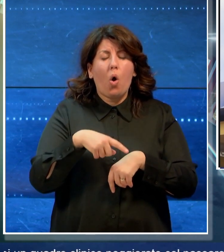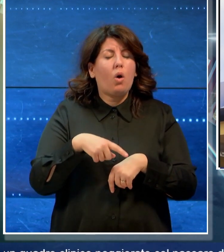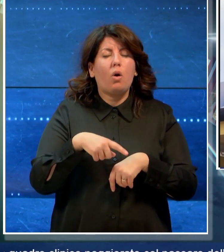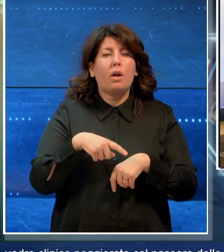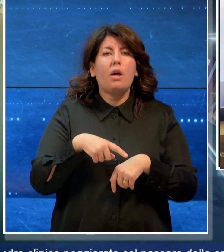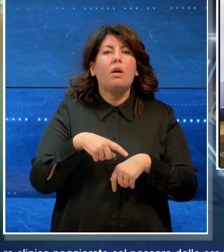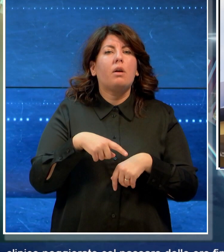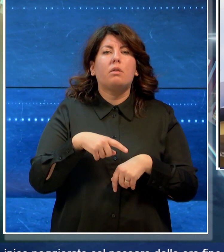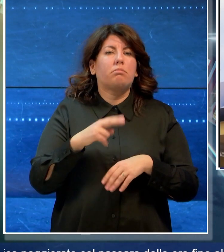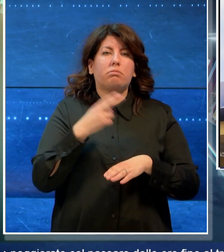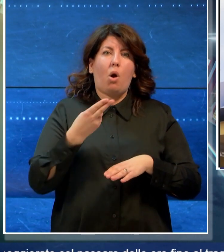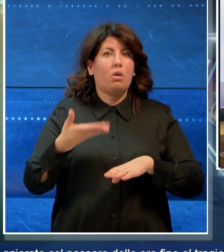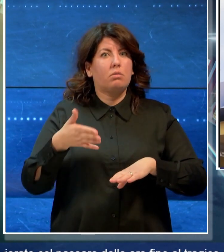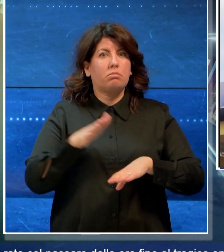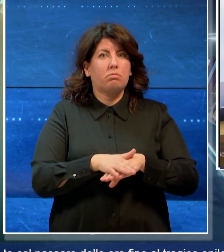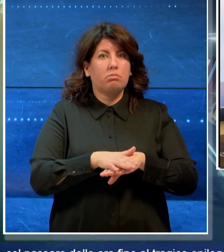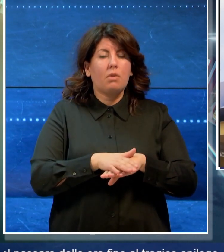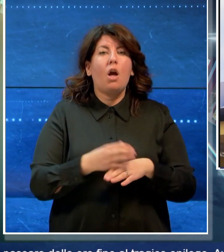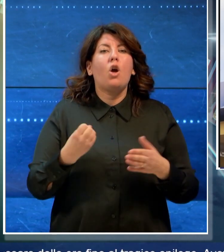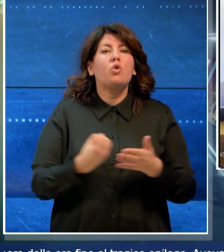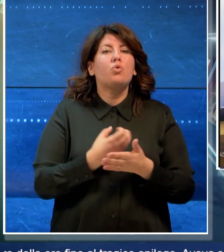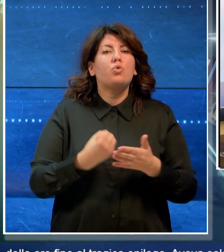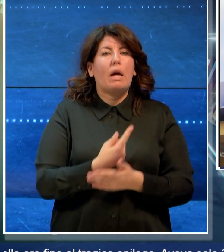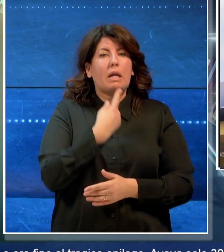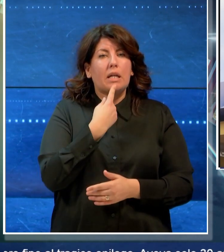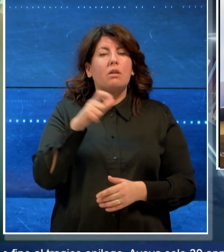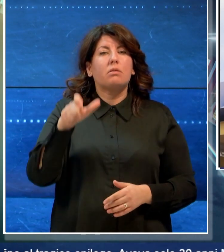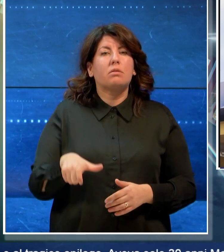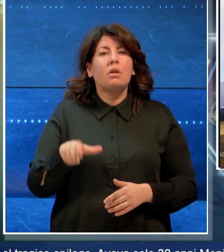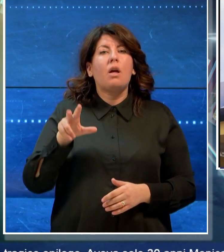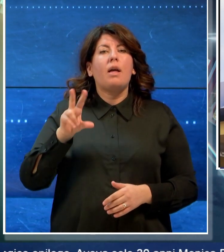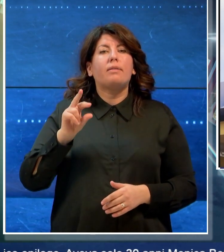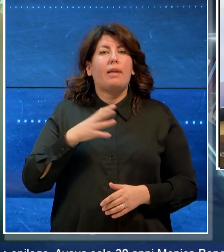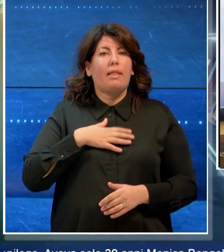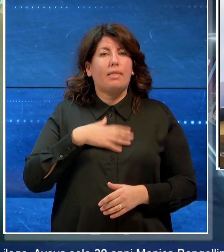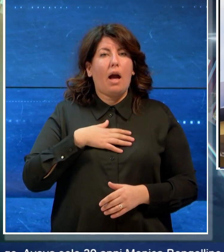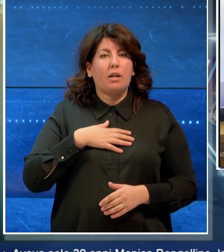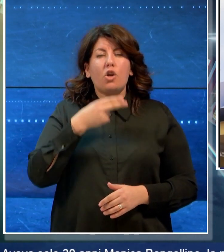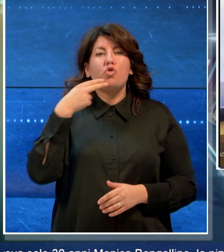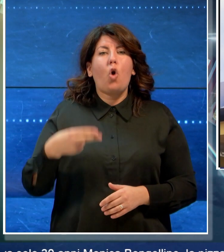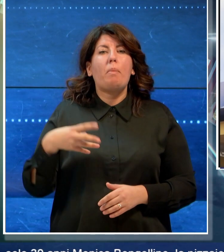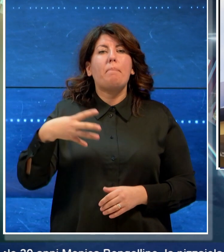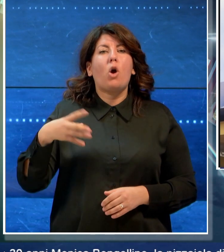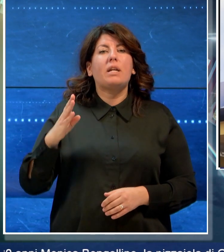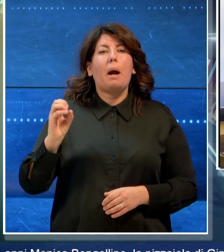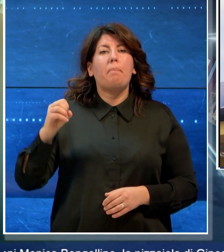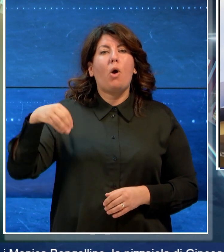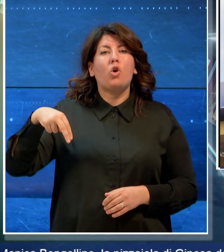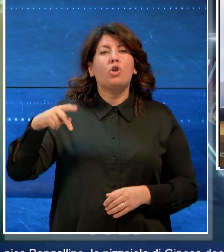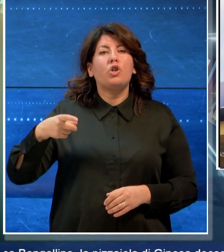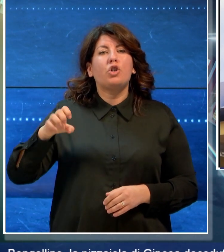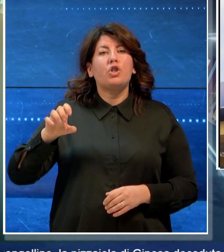tragico epilogo. Aveva solo 30 anni, Monica Bongellino, la